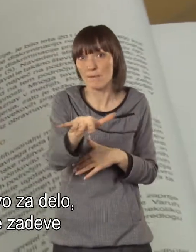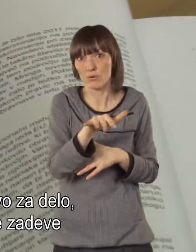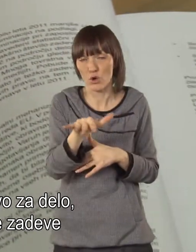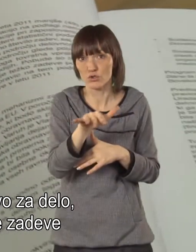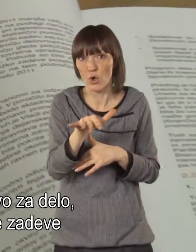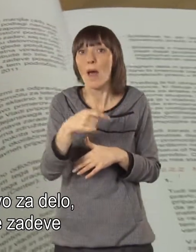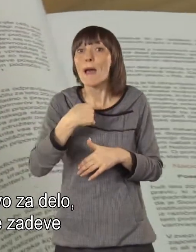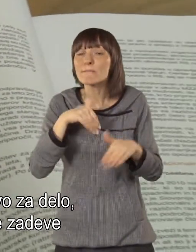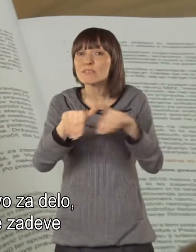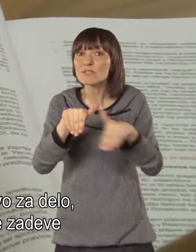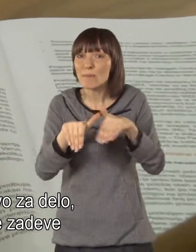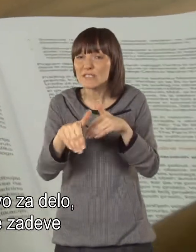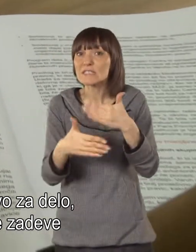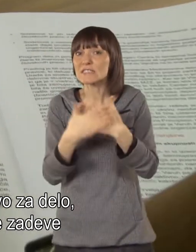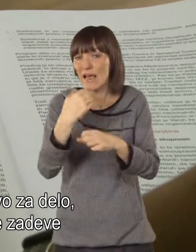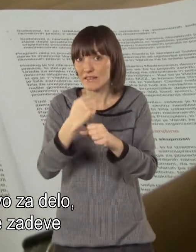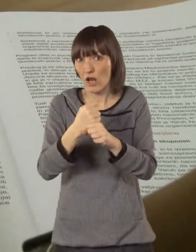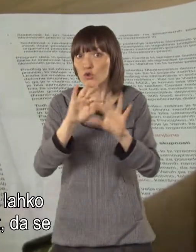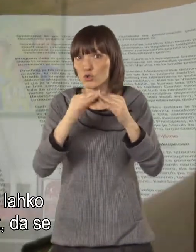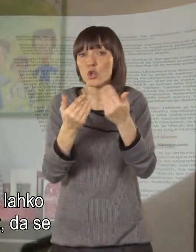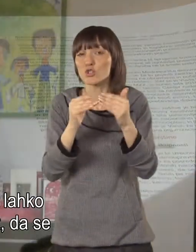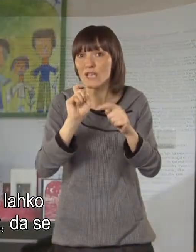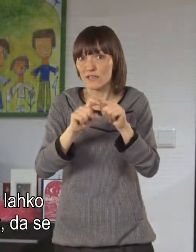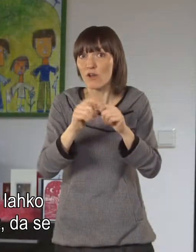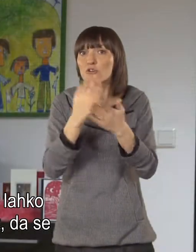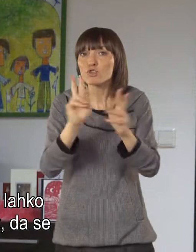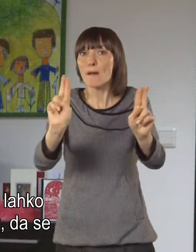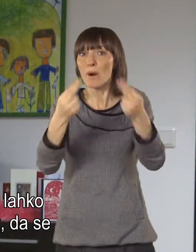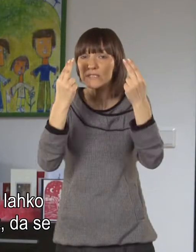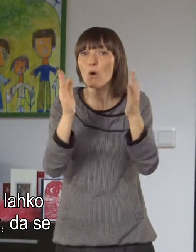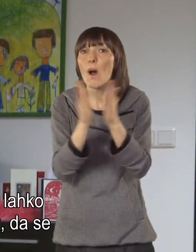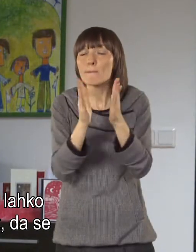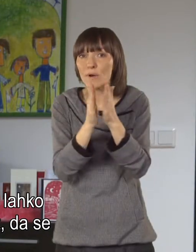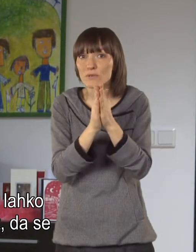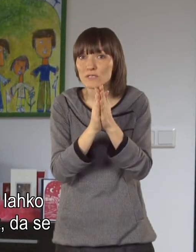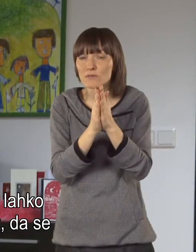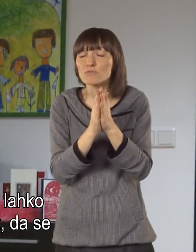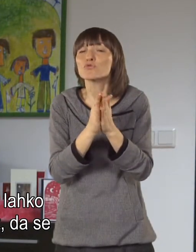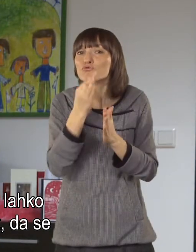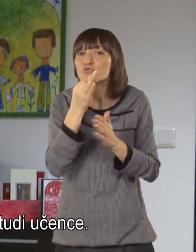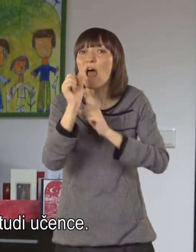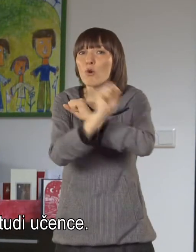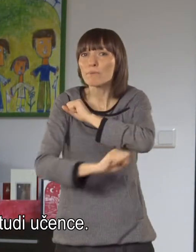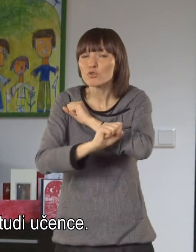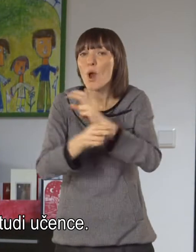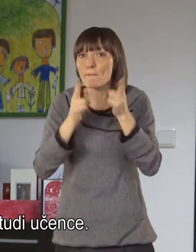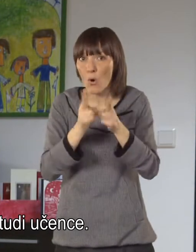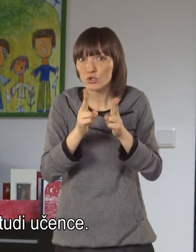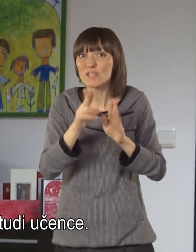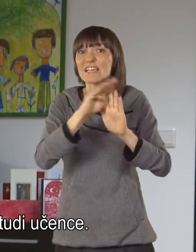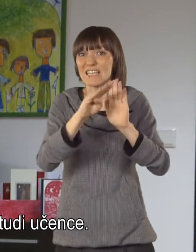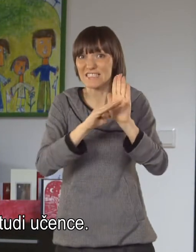Mi smo na Ministrstvu za delan družinov socialne zadeve poslali poziv, če lahko poročijo možnost, da se v zakonu